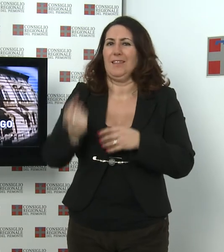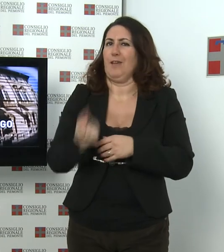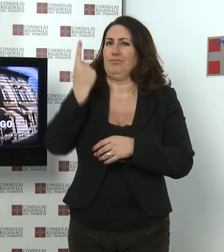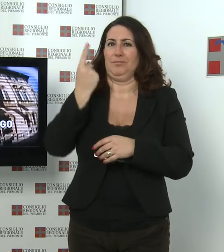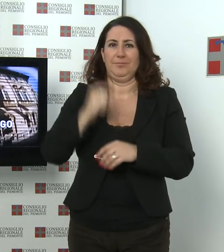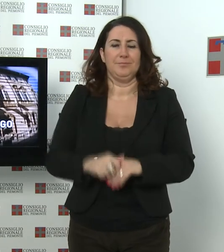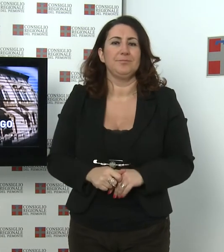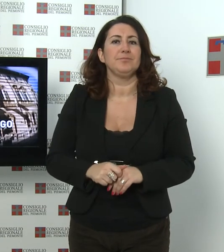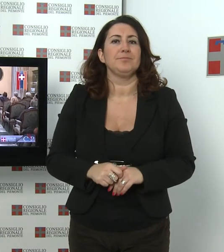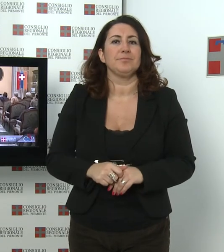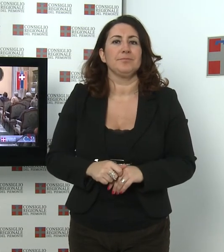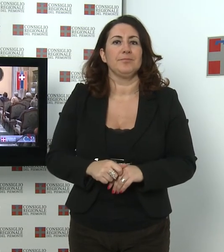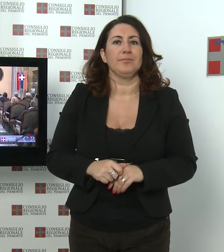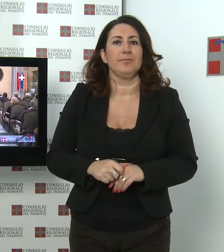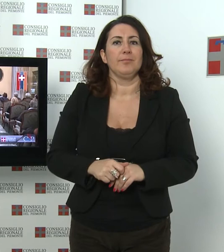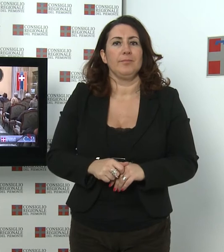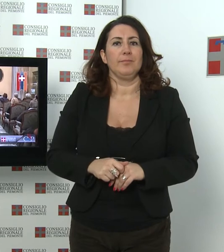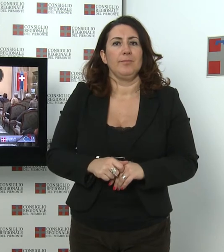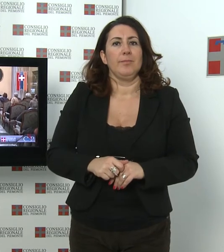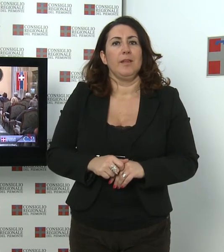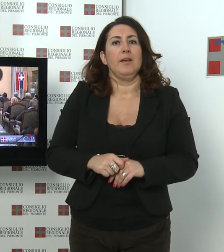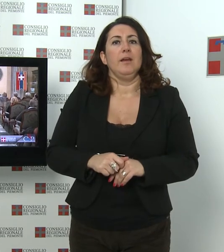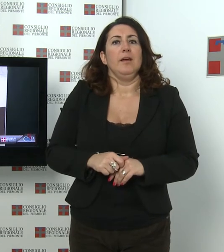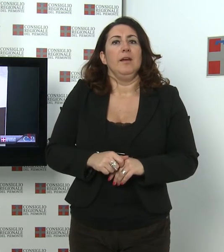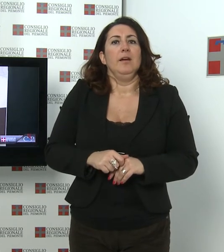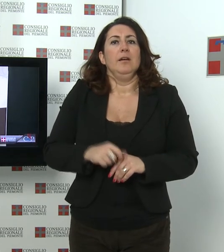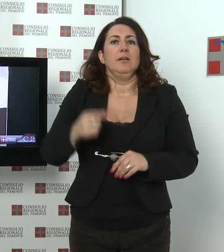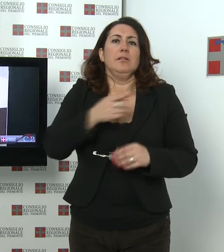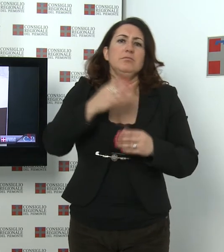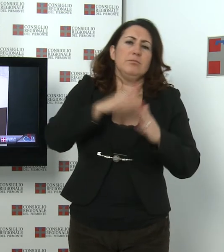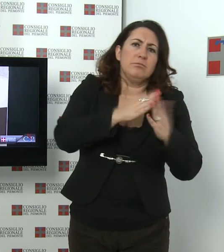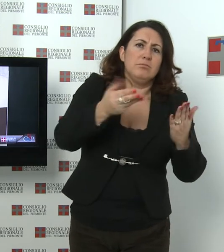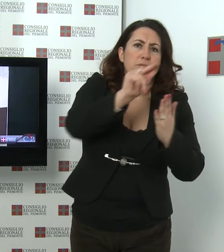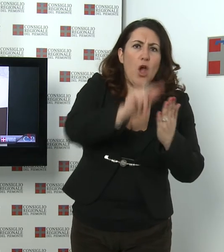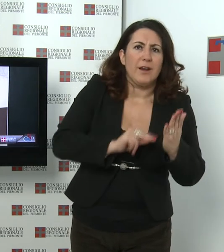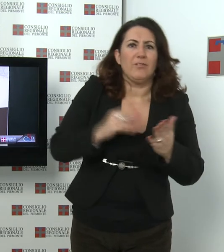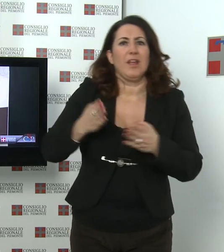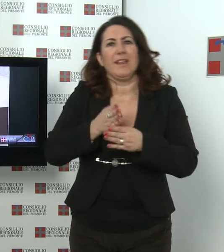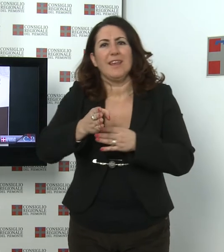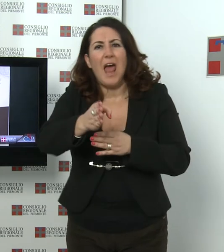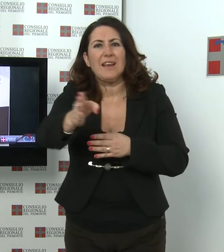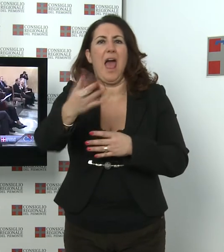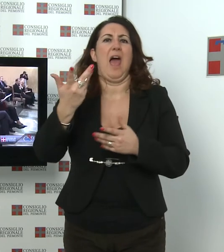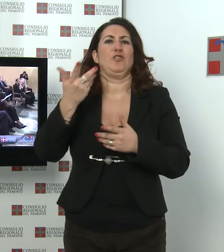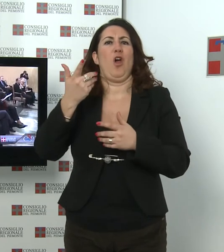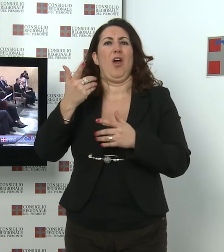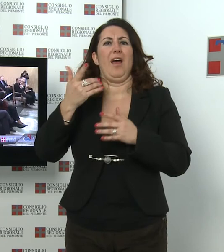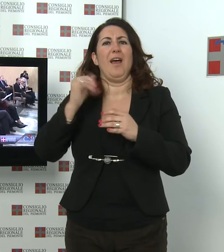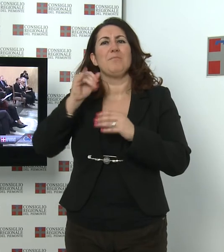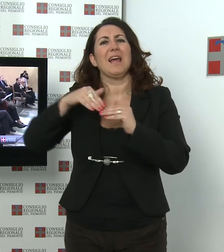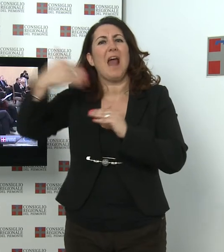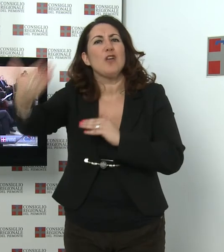Lussemburgo al Piemonte Biografie e itinerari migrazioni, biografie itineraires migrations, scambi industriali italo